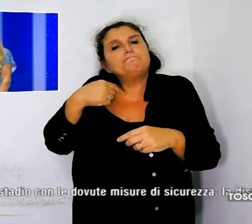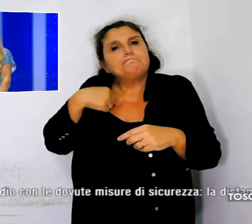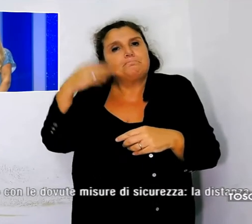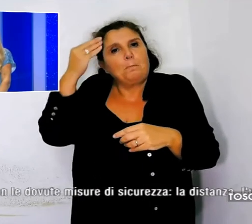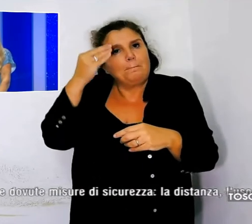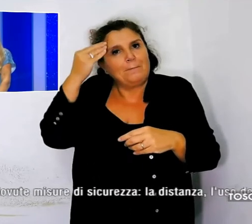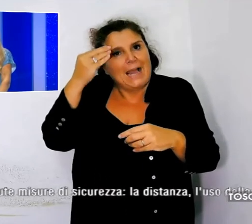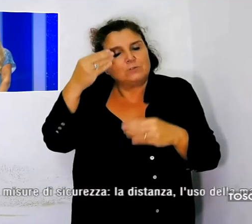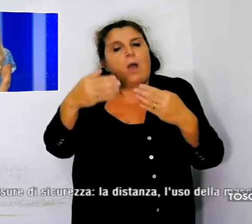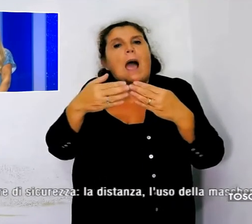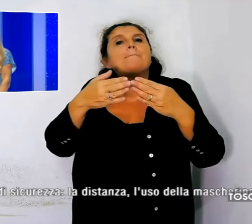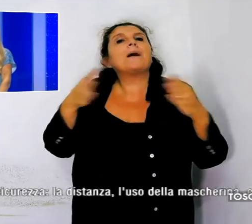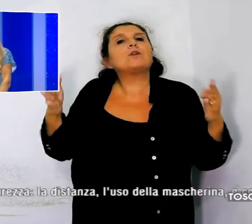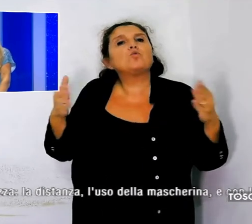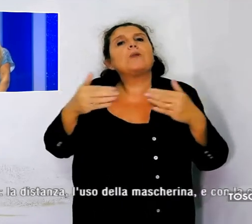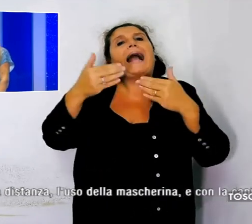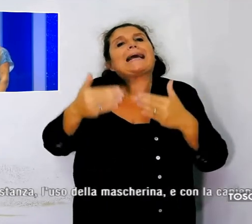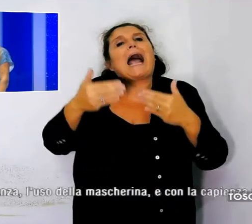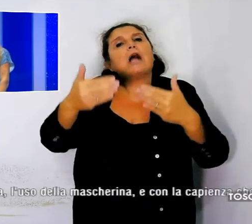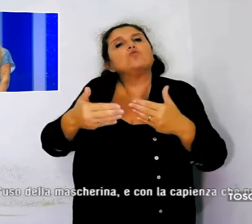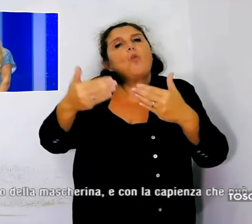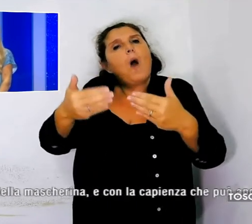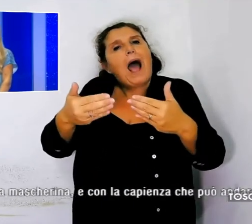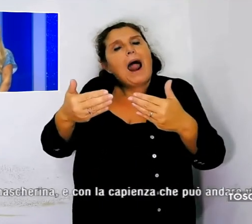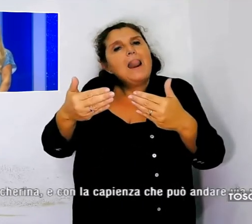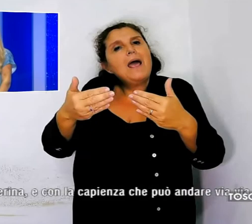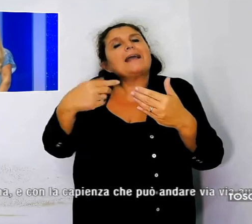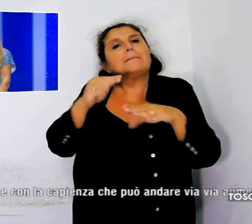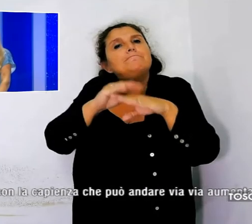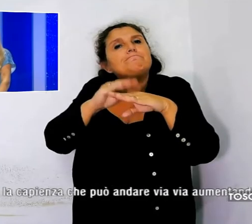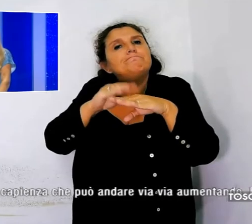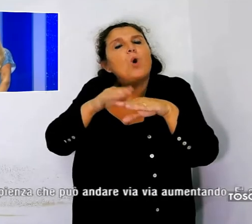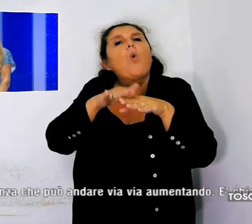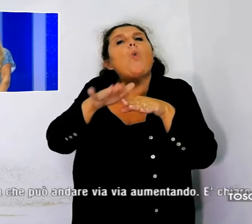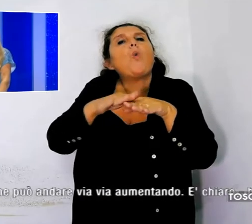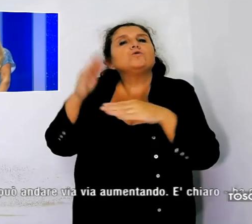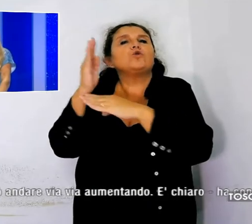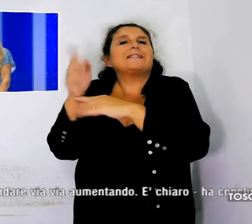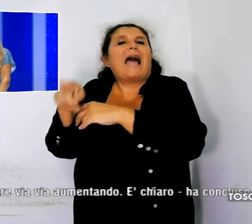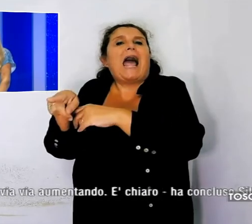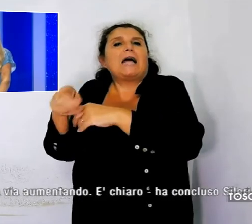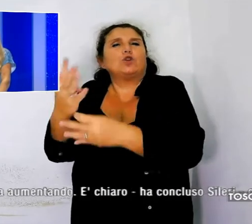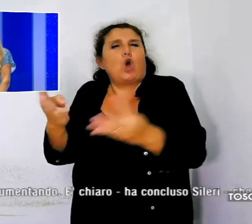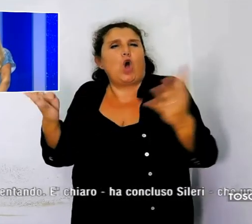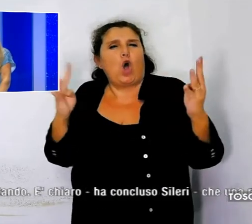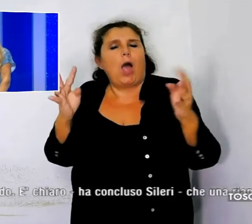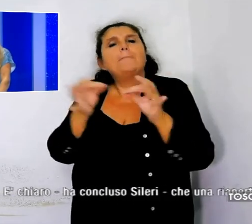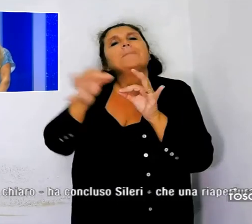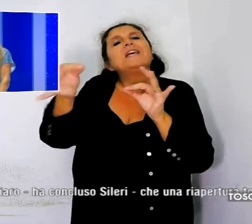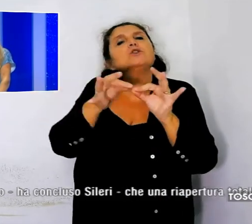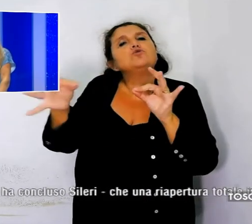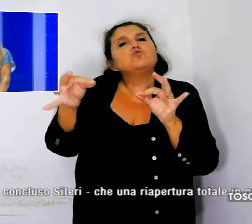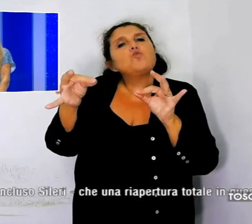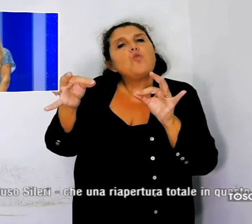riapertura graduale, ha detto ancora, che consenta un utilizzo dello stadio con le